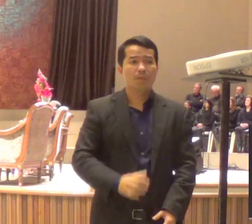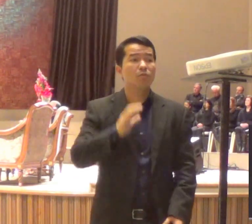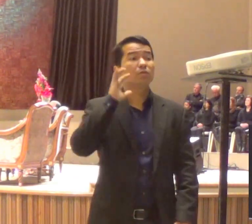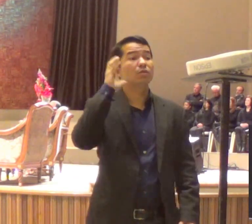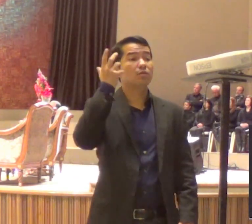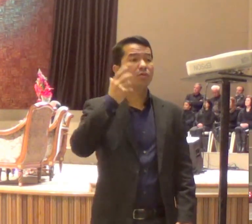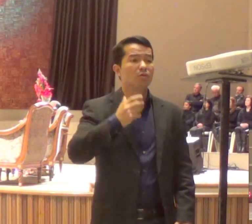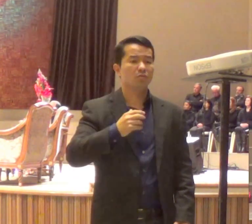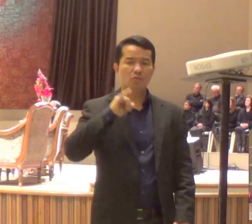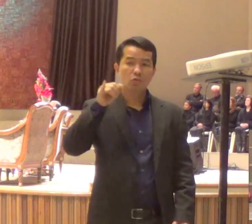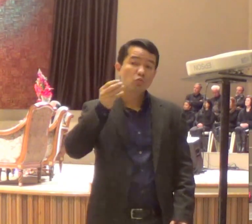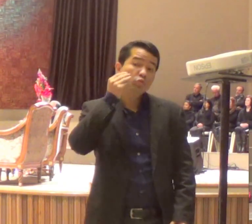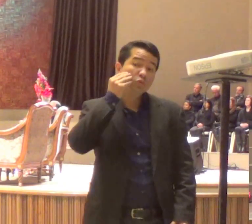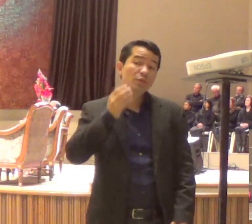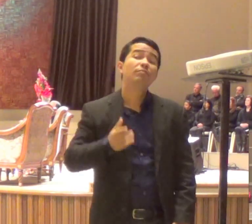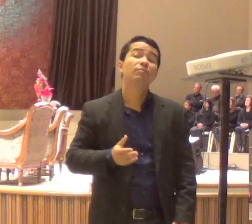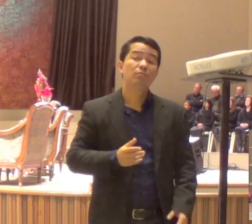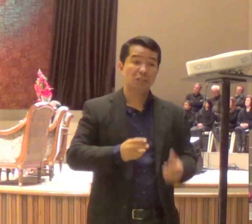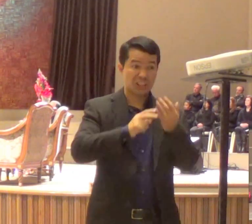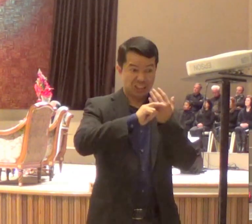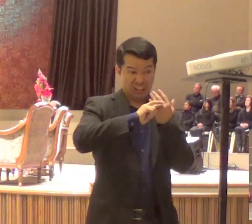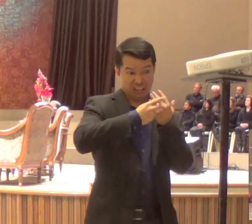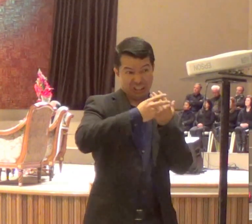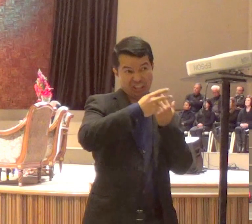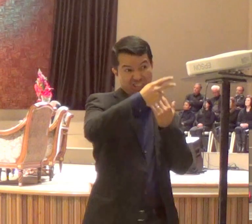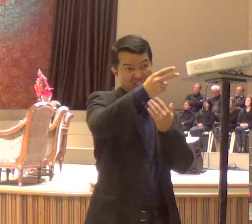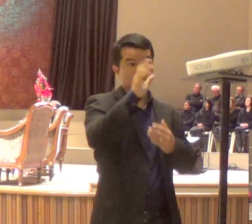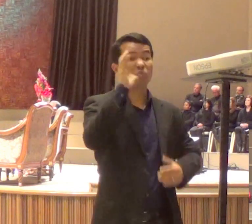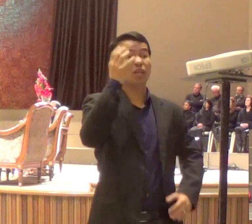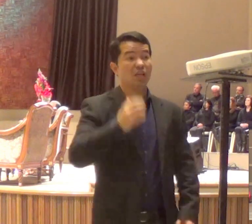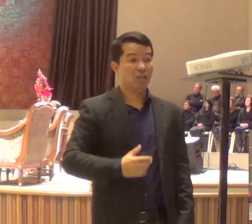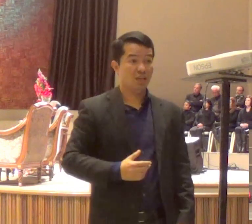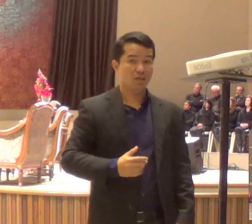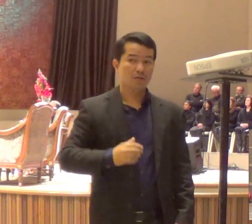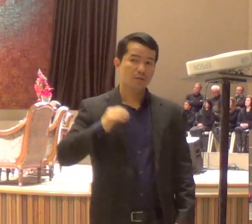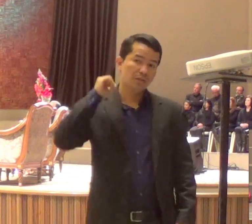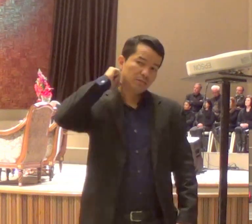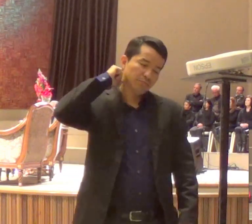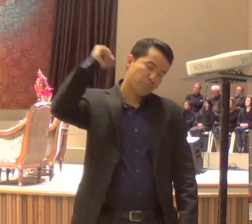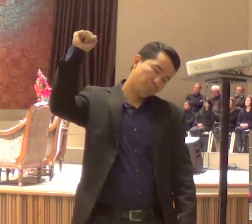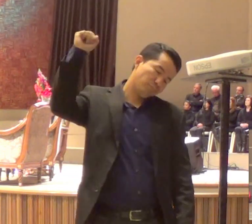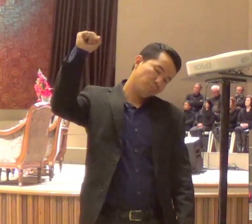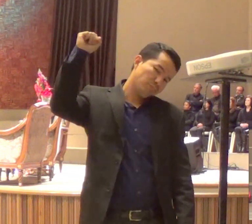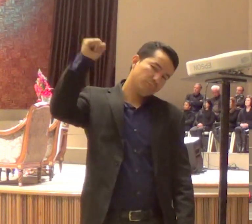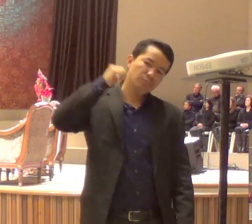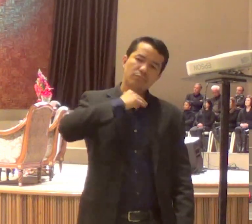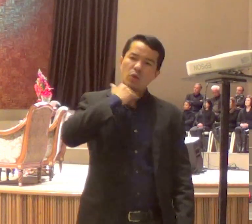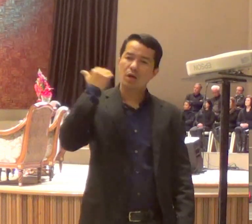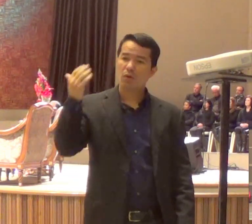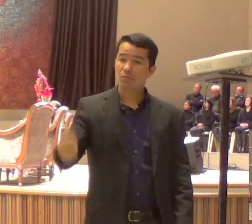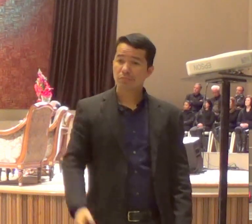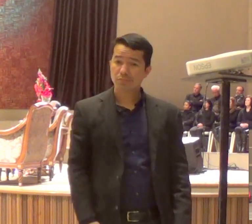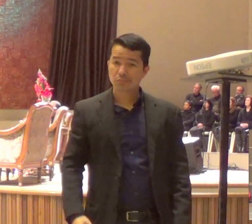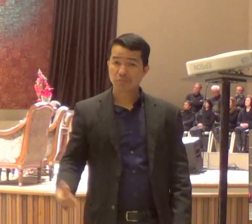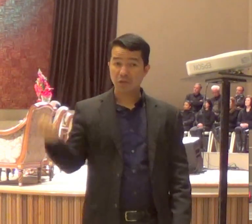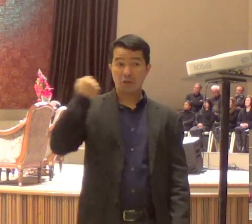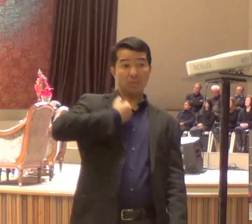de tanto remorso, e remorso não é o sentimento que Deus espera de nós, o que Deus espera de nós é arrependimento,